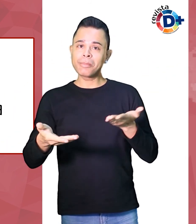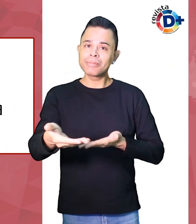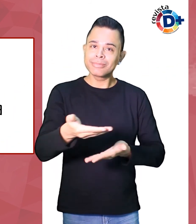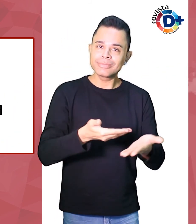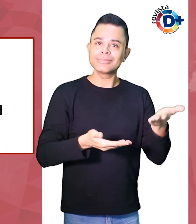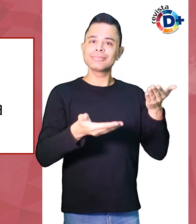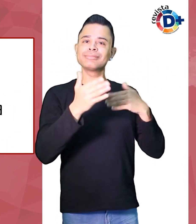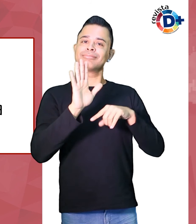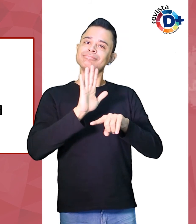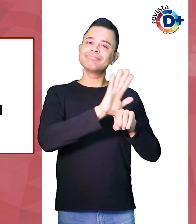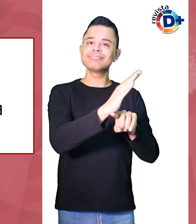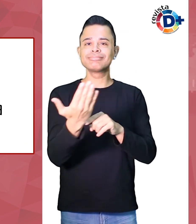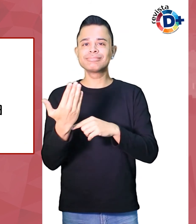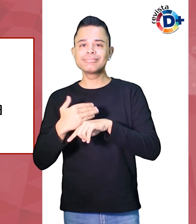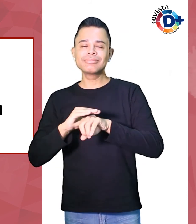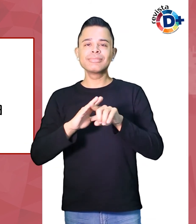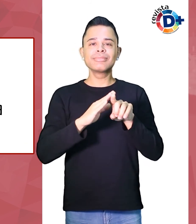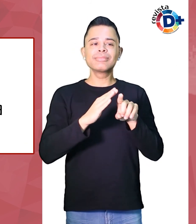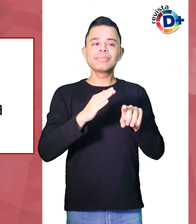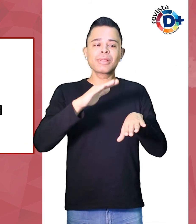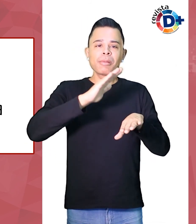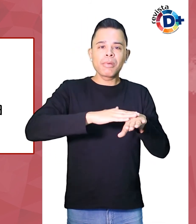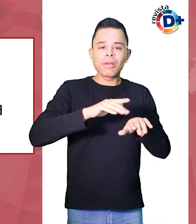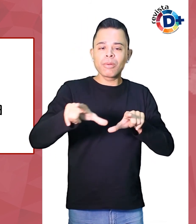contribuir para o repensar da sua prática